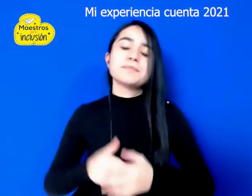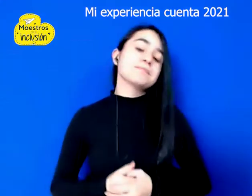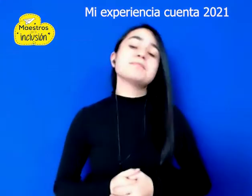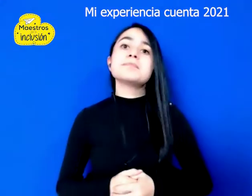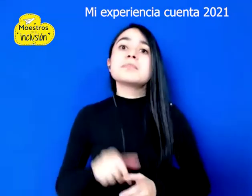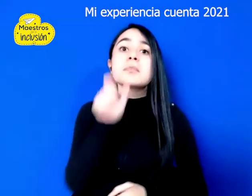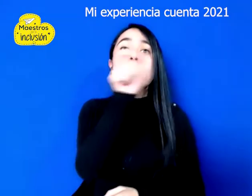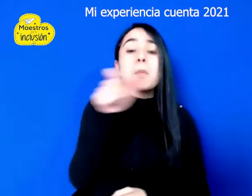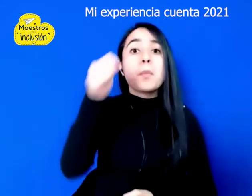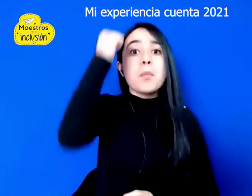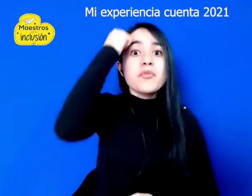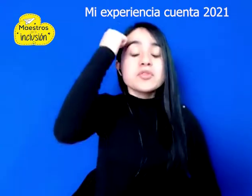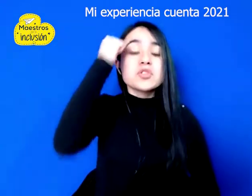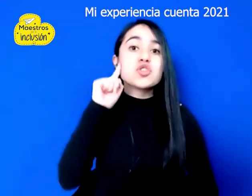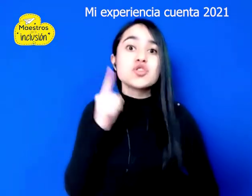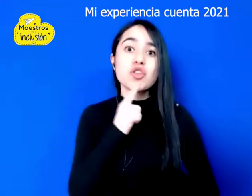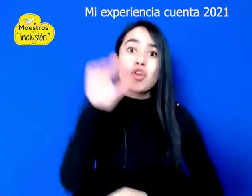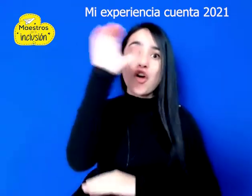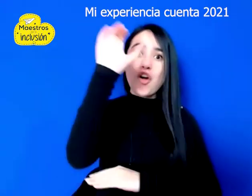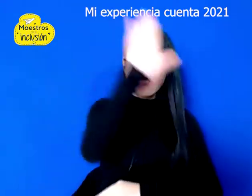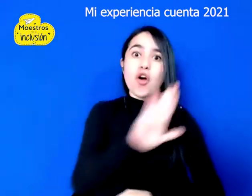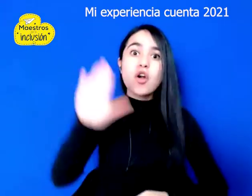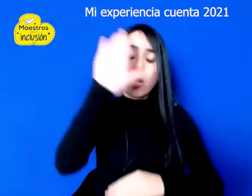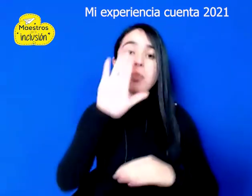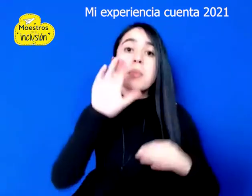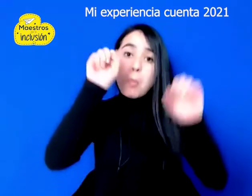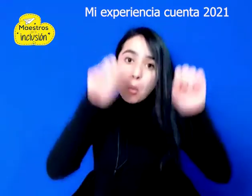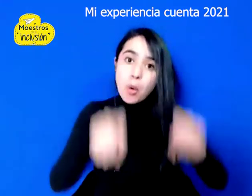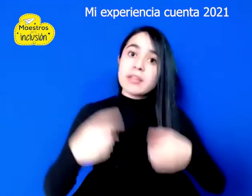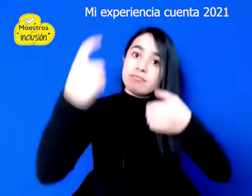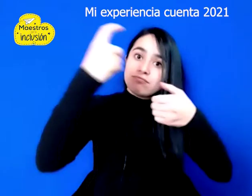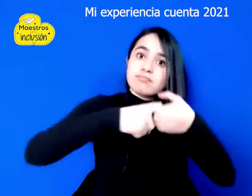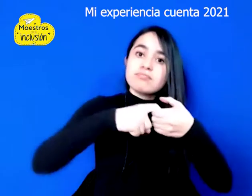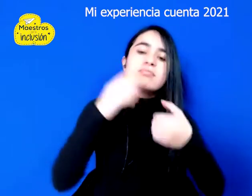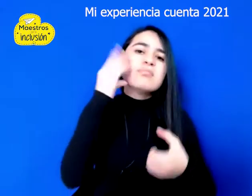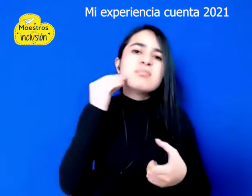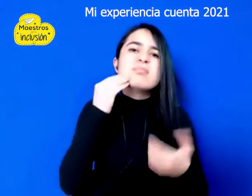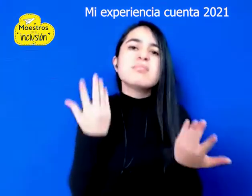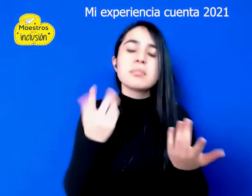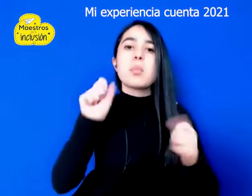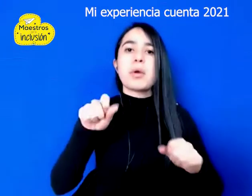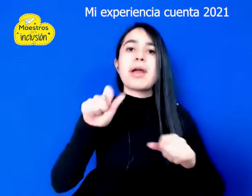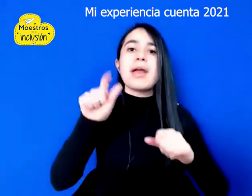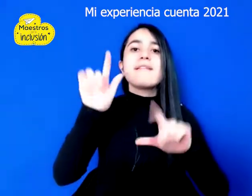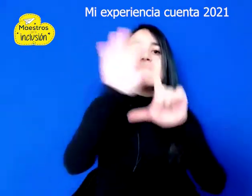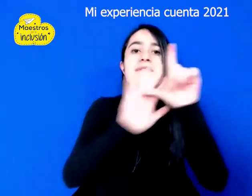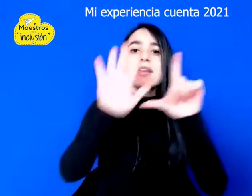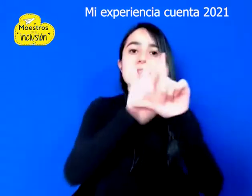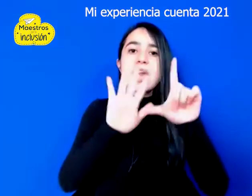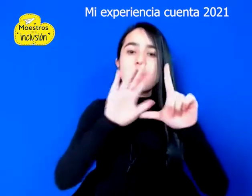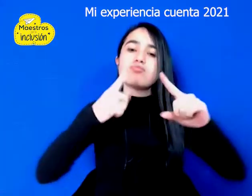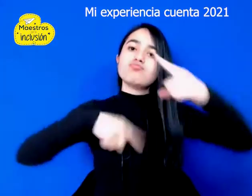Los maestros sordos del país pueden presentar su experiencia a través de un video en lengua de señas colombiana